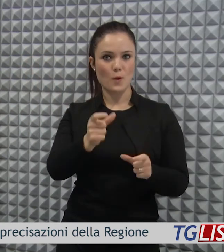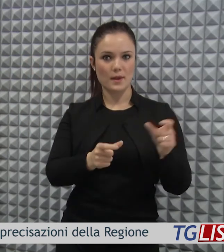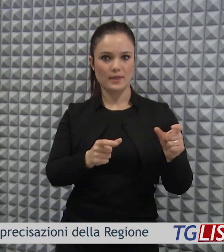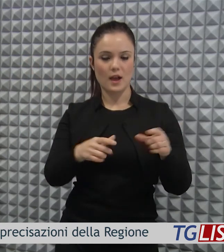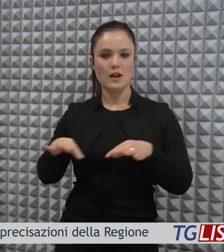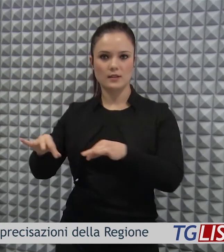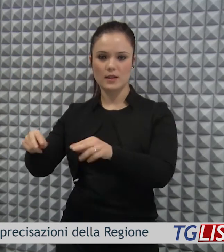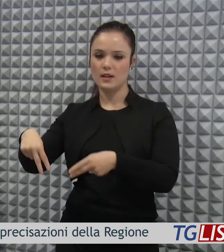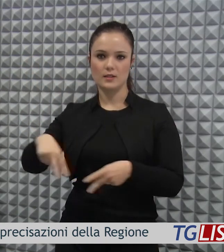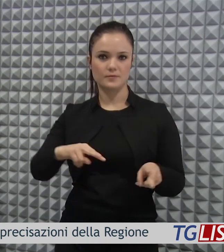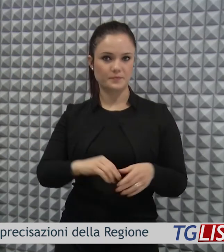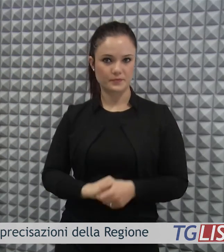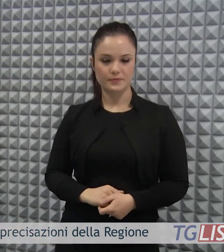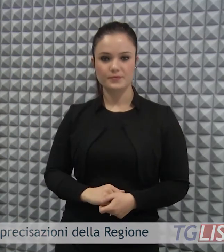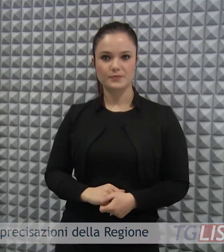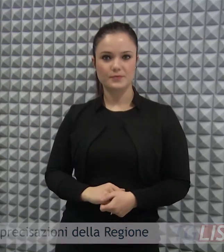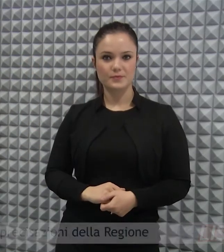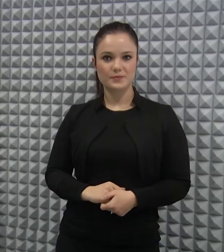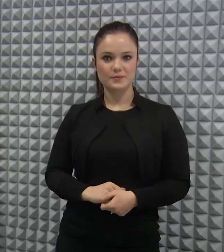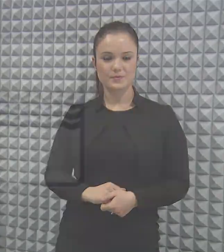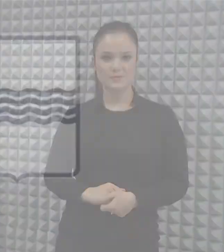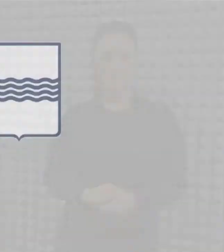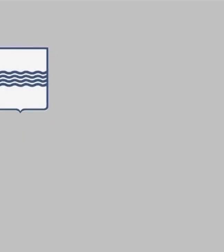ai legittimi proprietari i terreni.